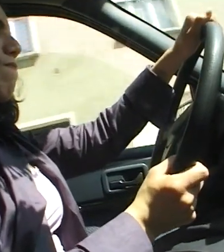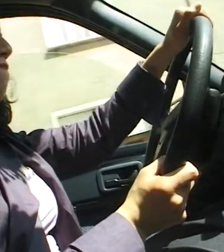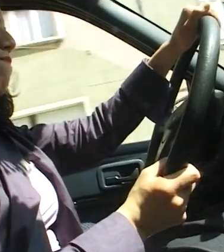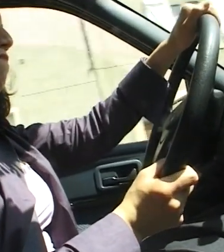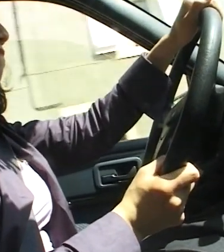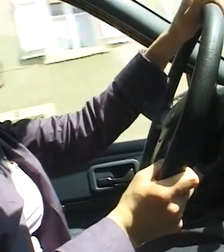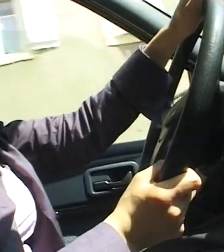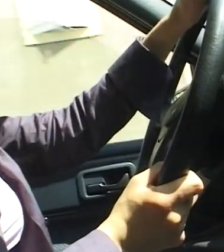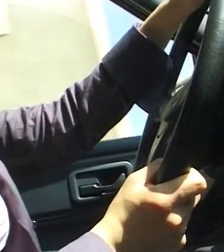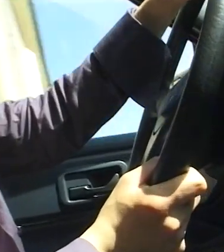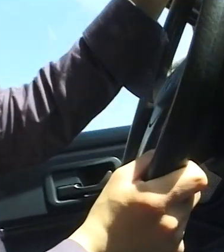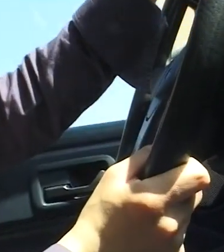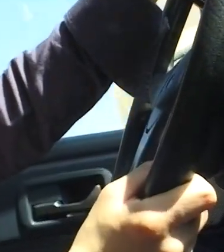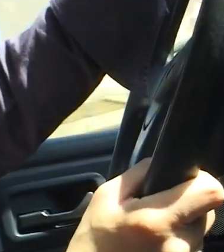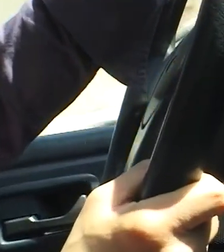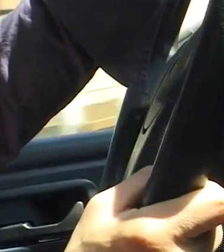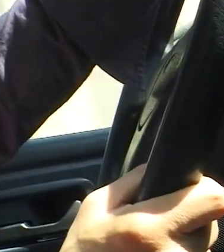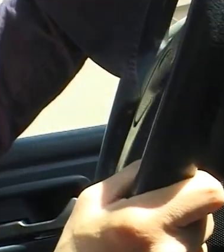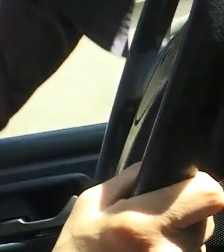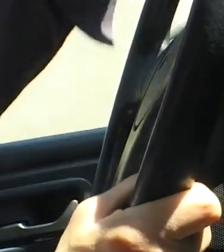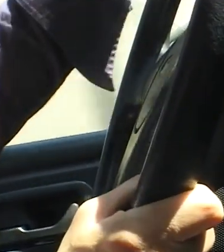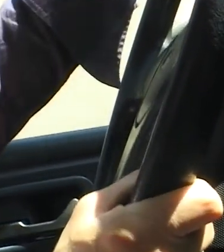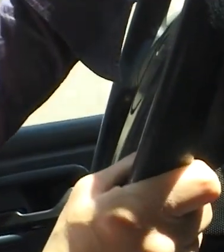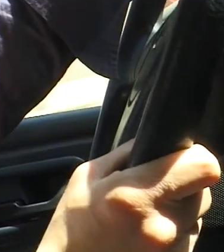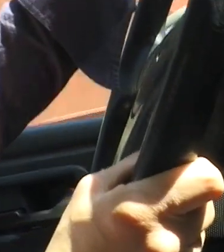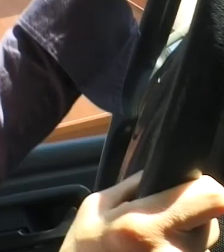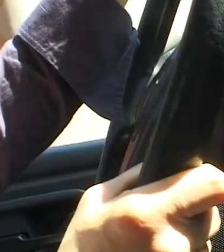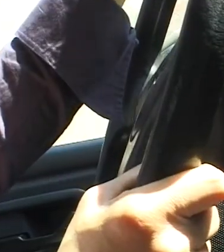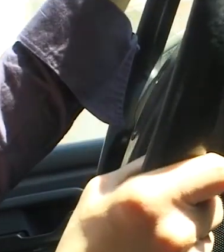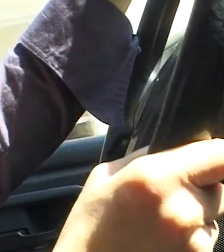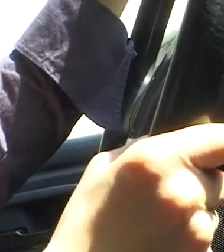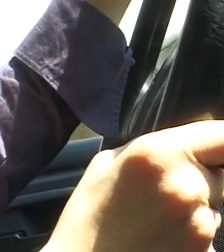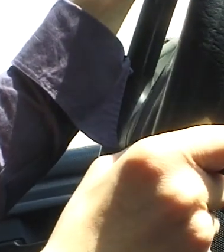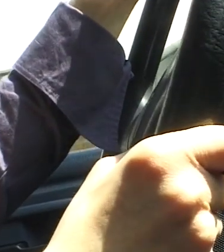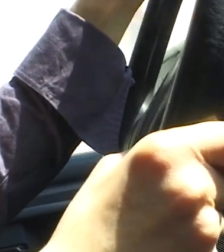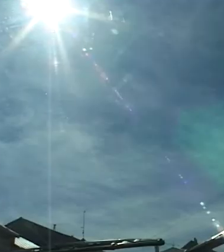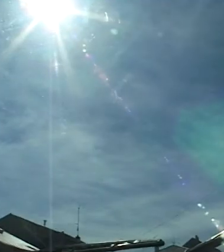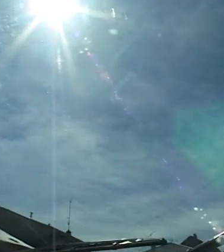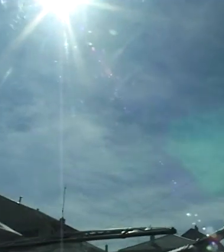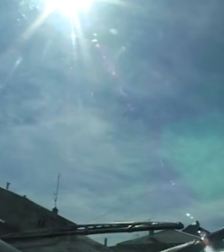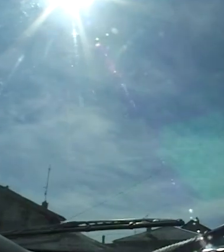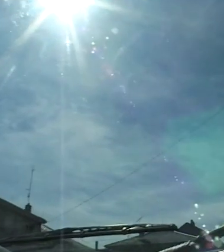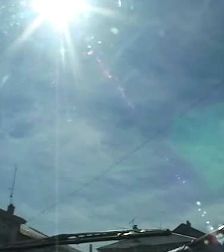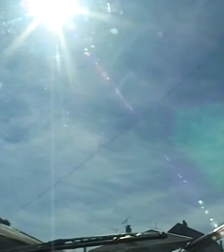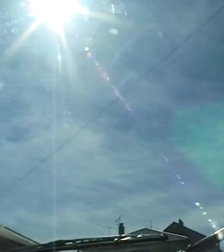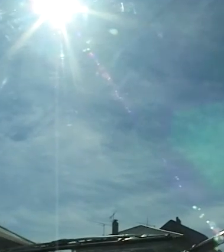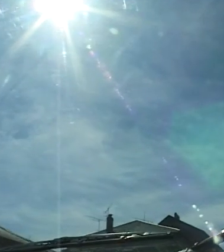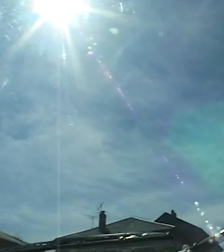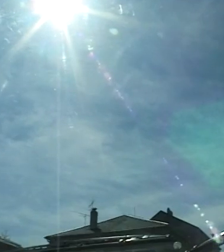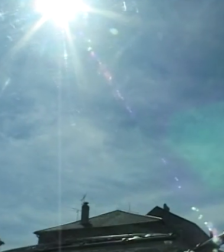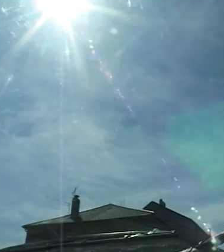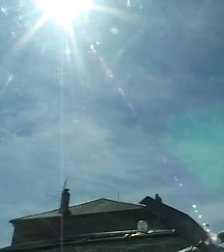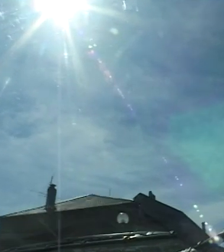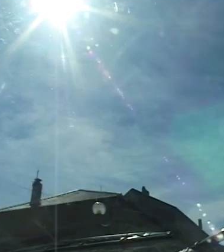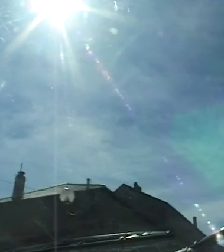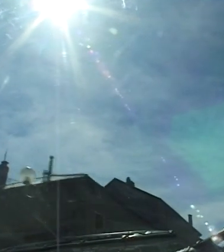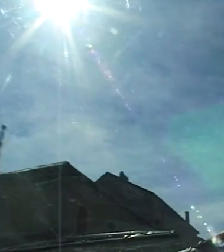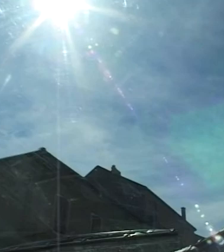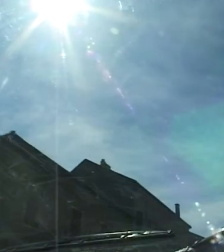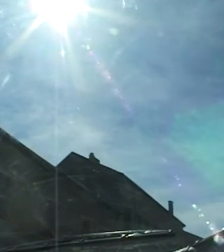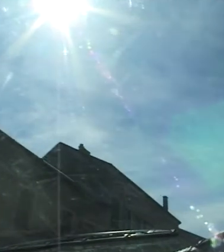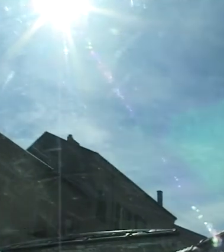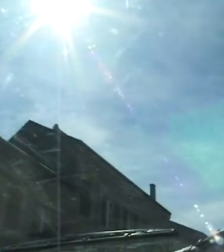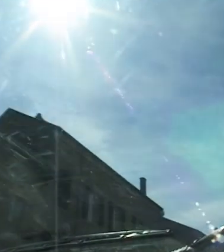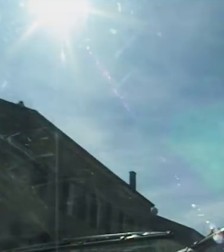téléphoner.